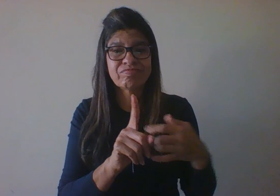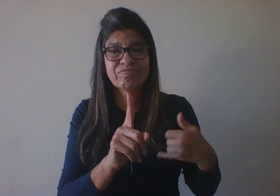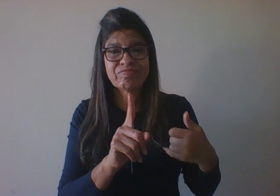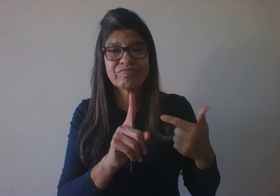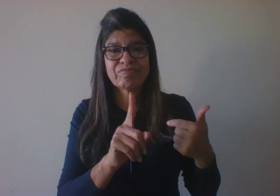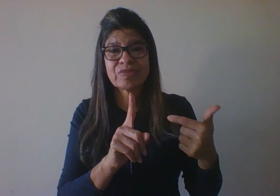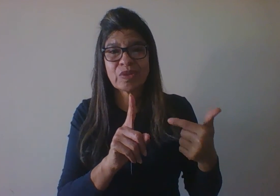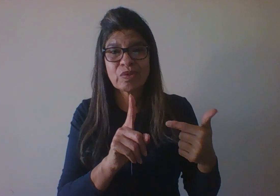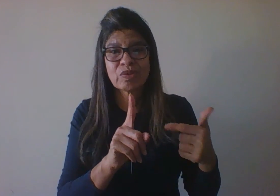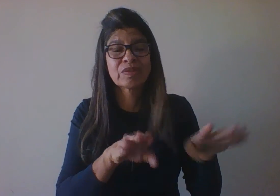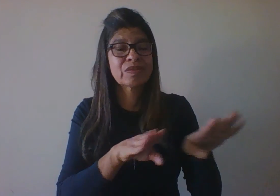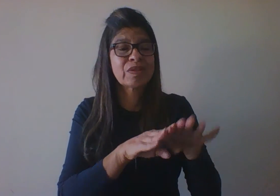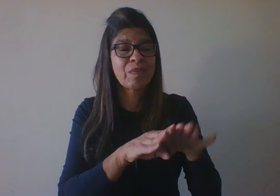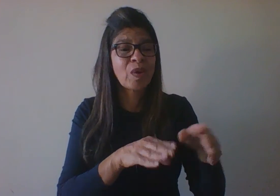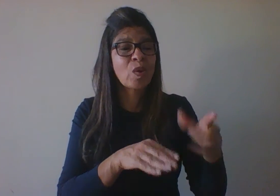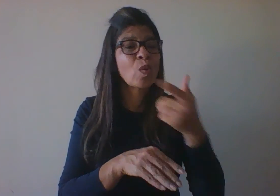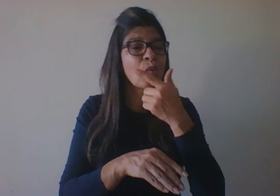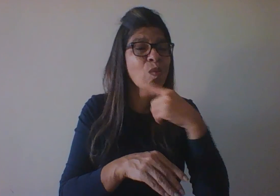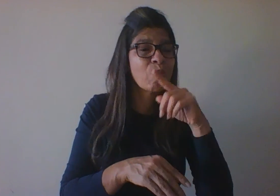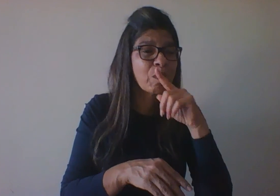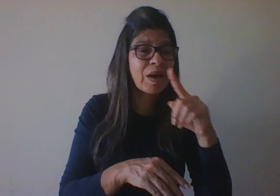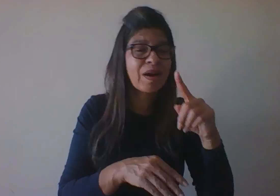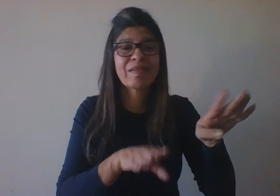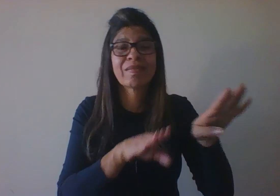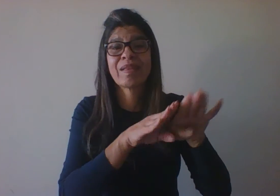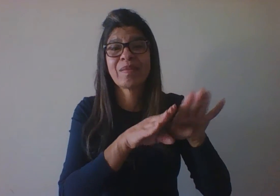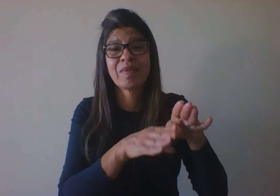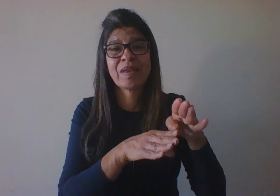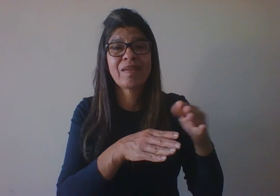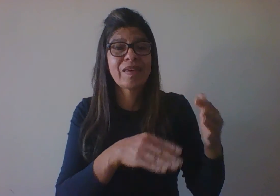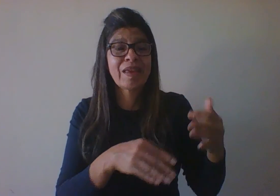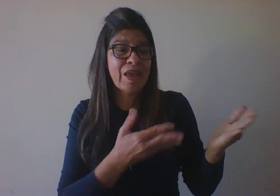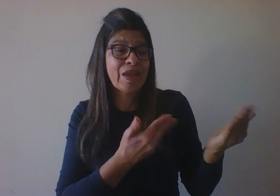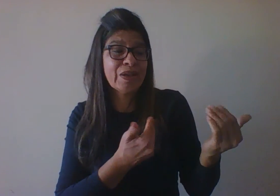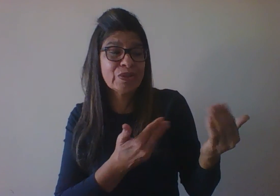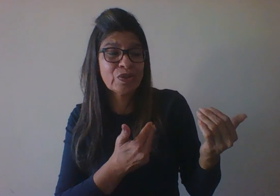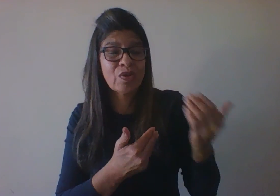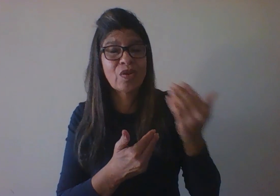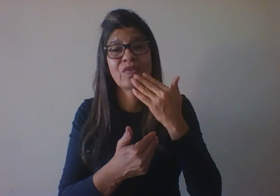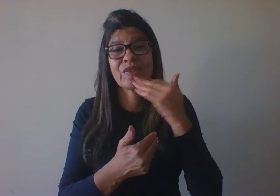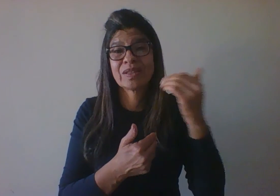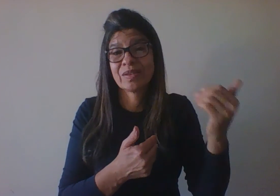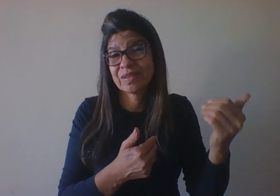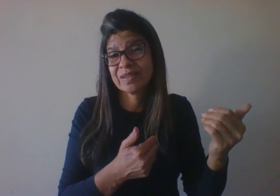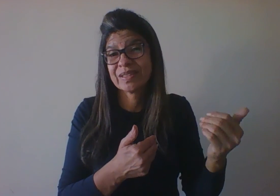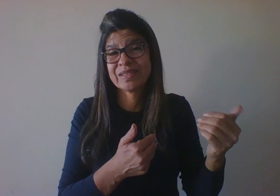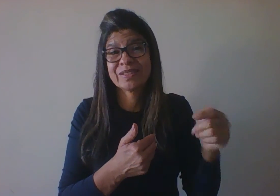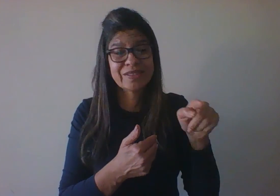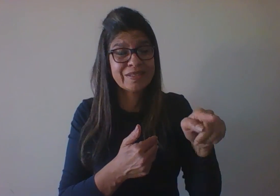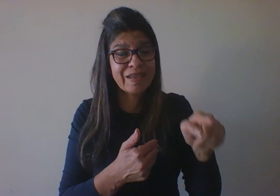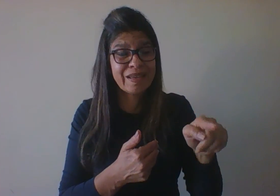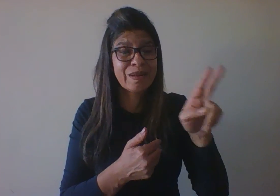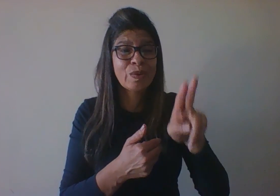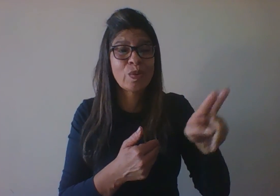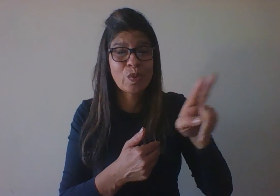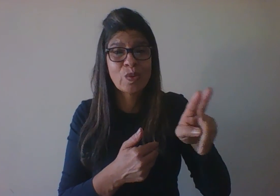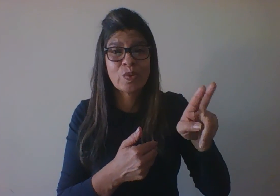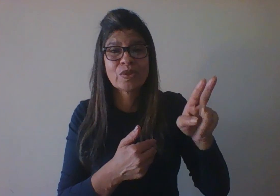risco de porque esse pai também é uma criança já é um adolescente e que é adicto ao